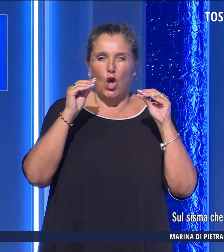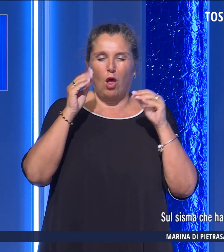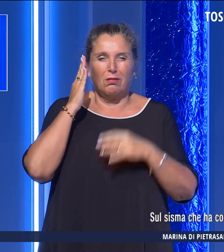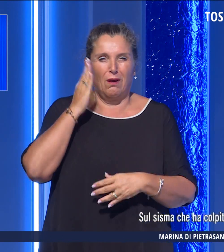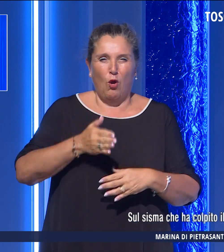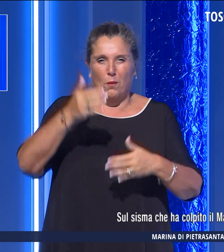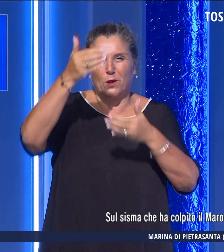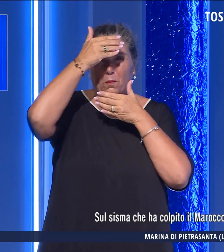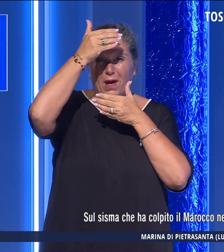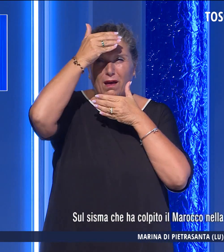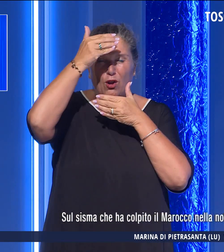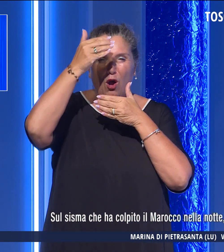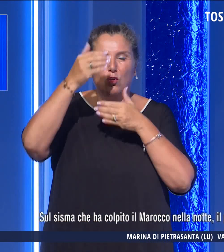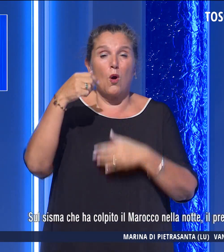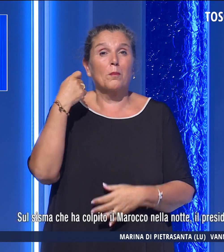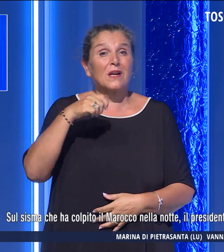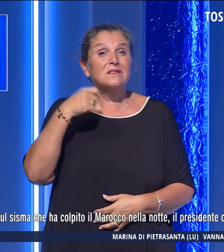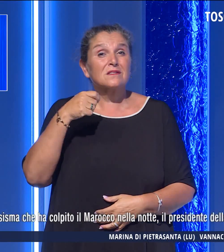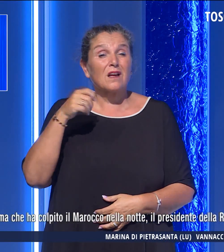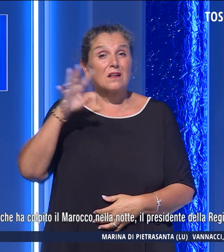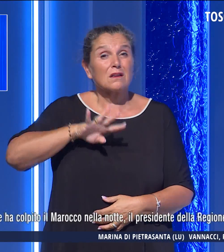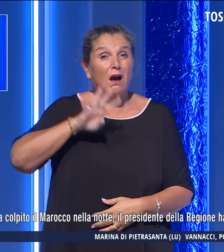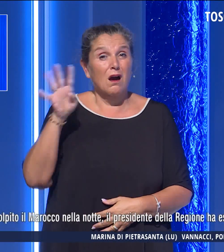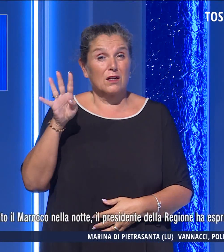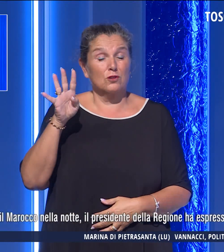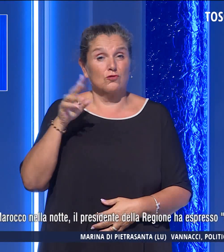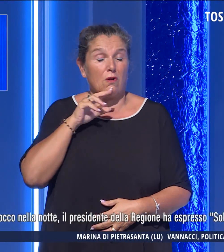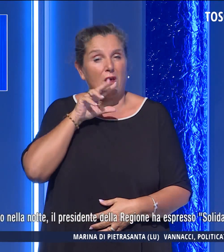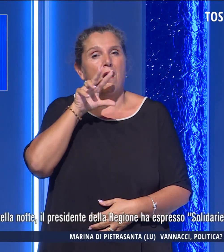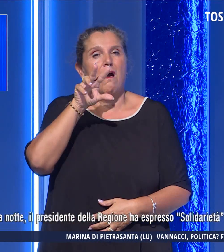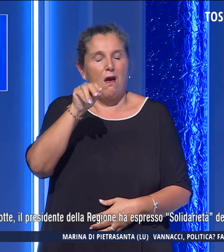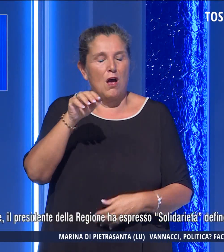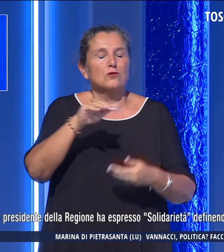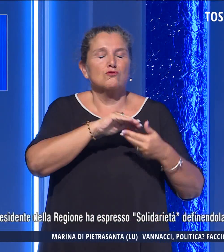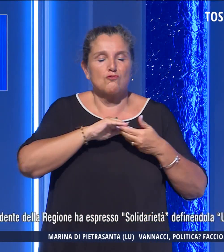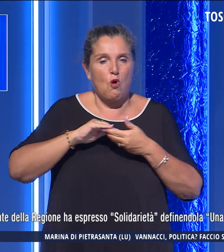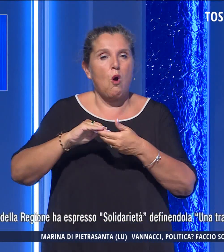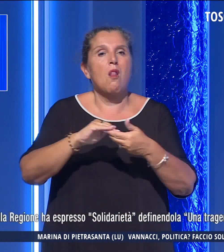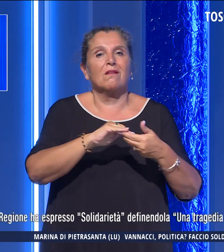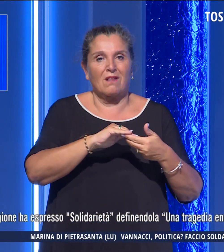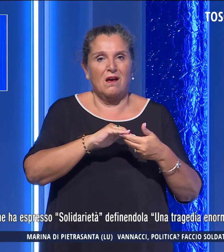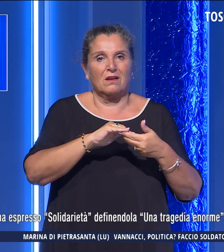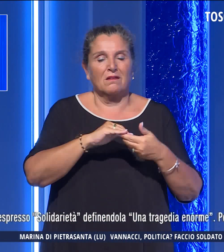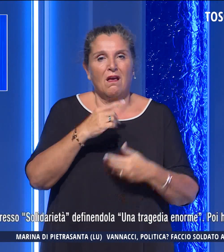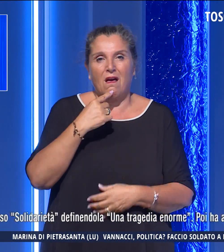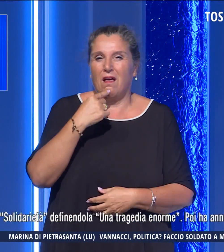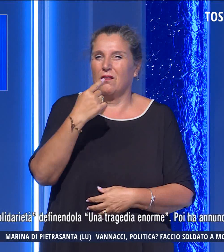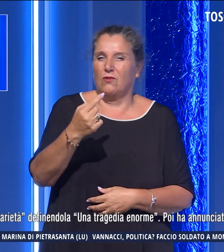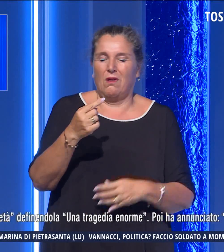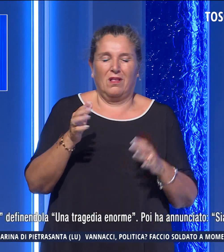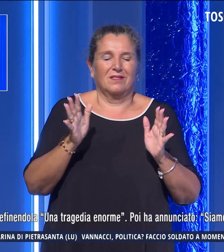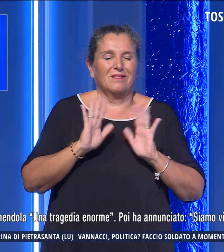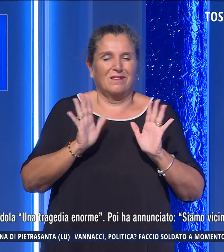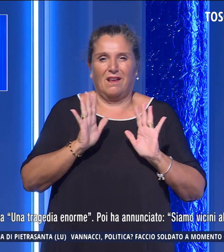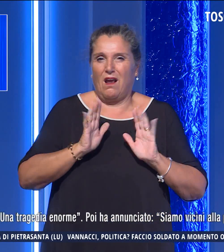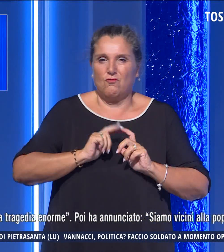Marocco, il Presidente della Regione ha espresso solidarietà, definendola una tragedia